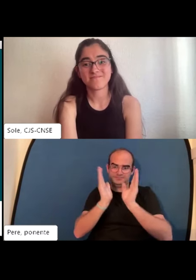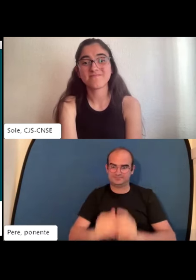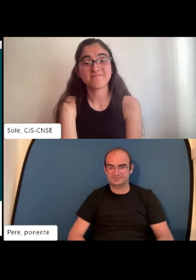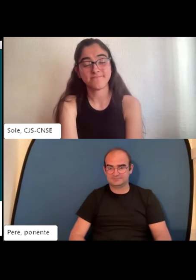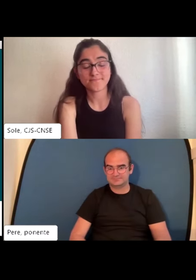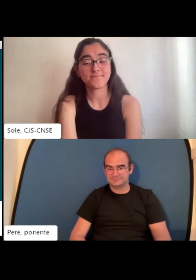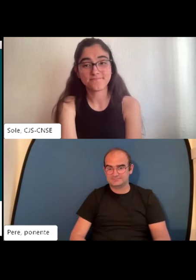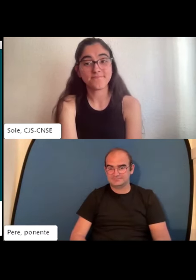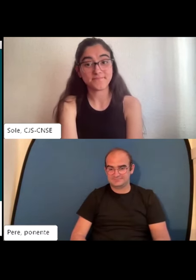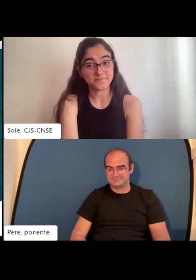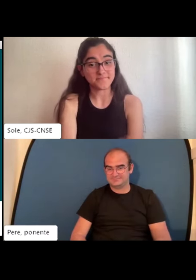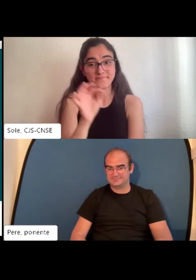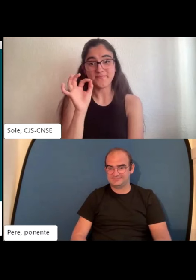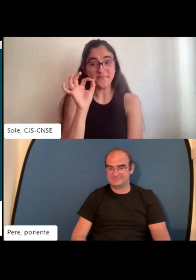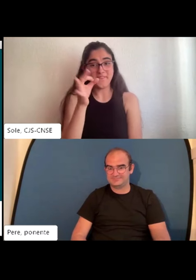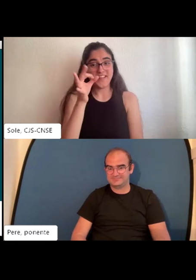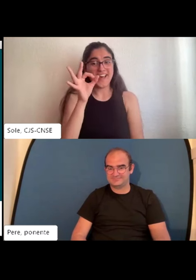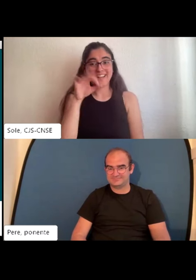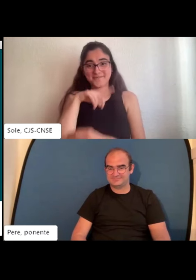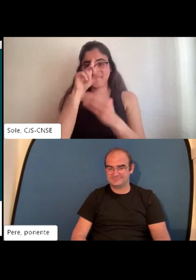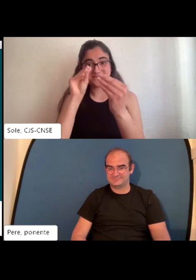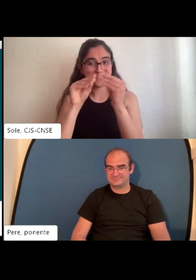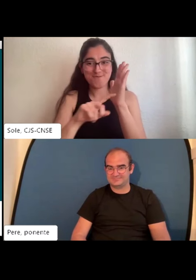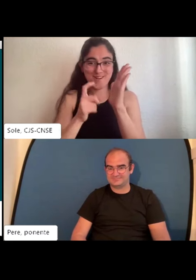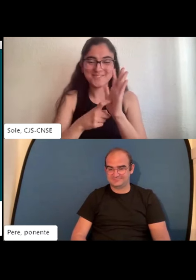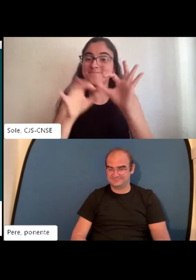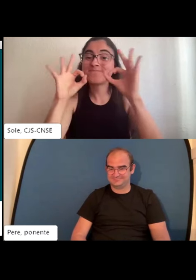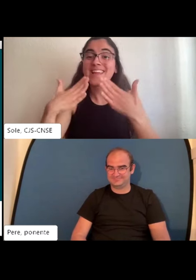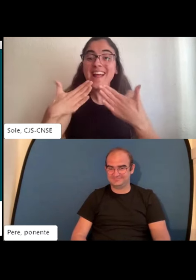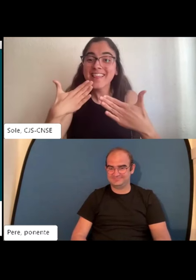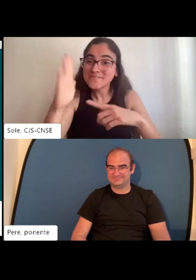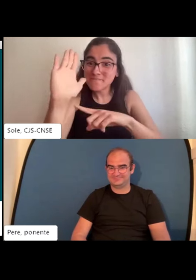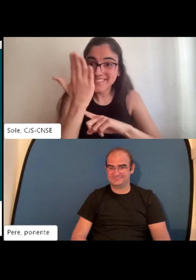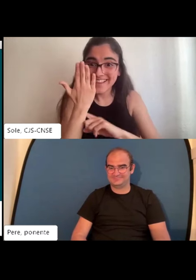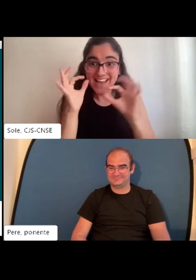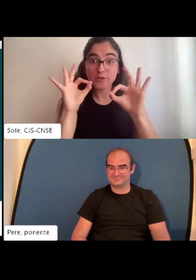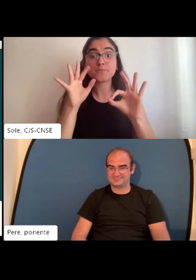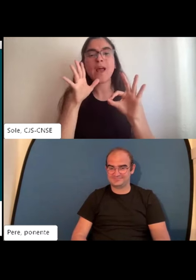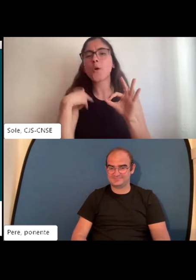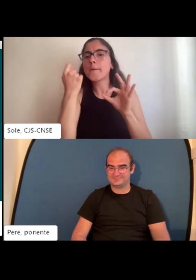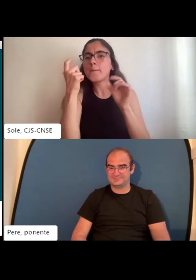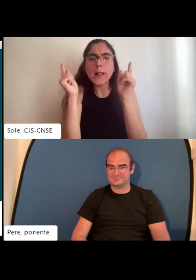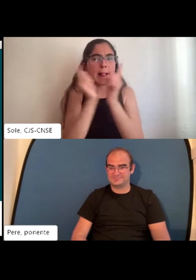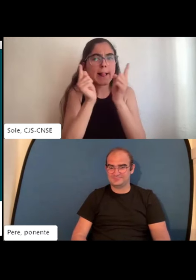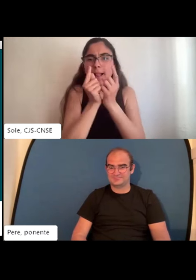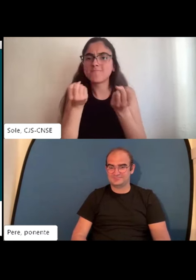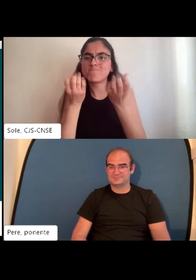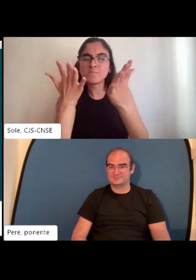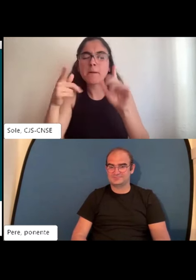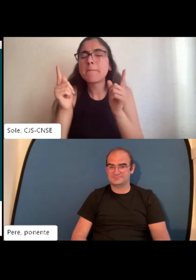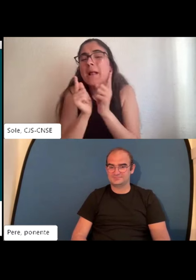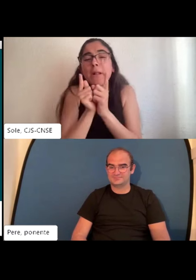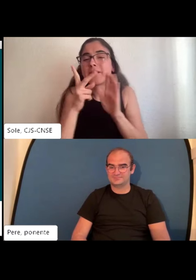futuro, la experiencia y la formación que recibes. Y a nivel profesional esto se nota luego. Tienes toda la razón. Coincido contigo.